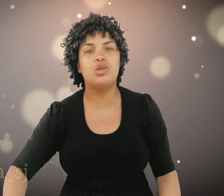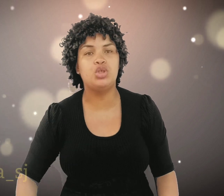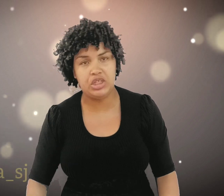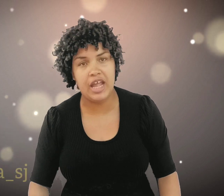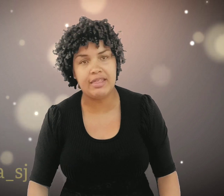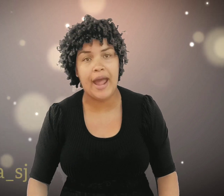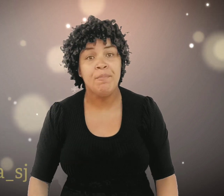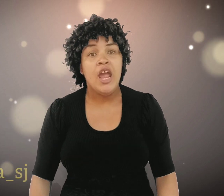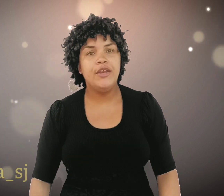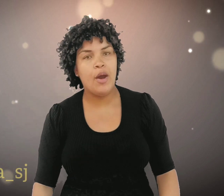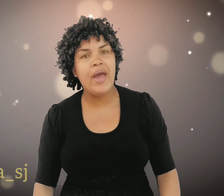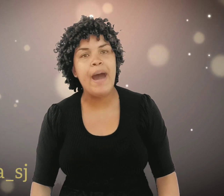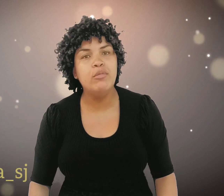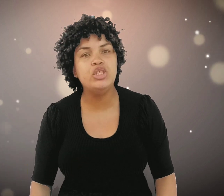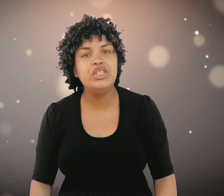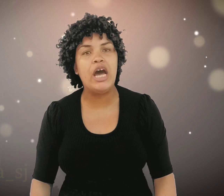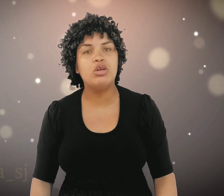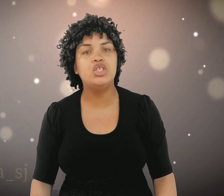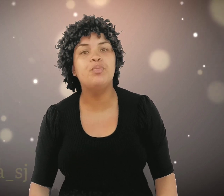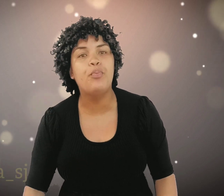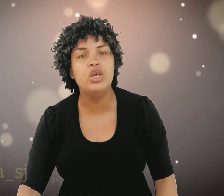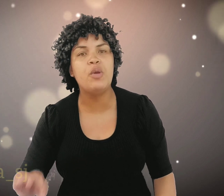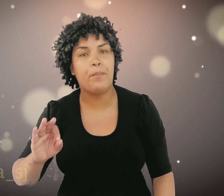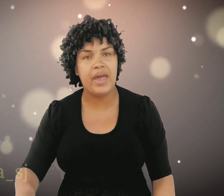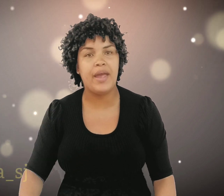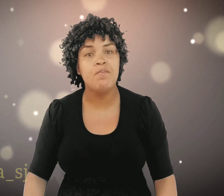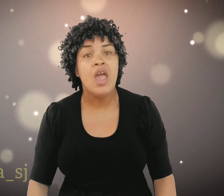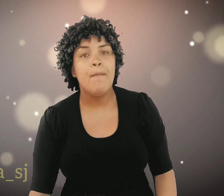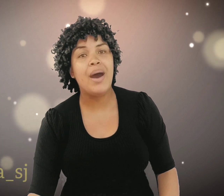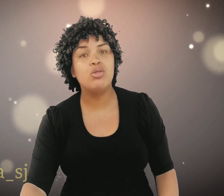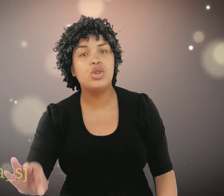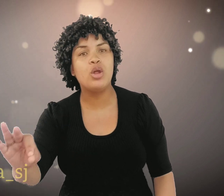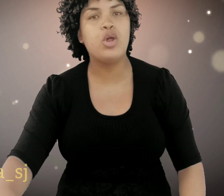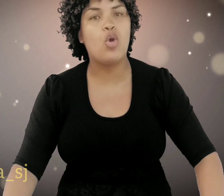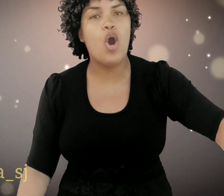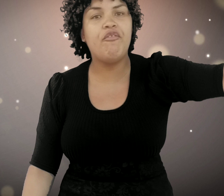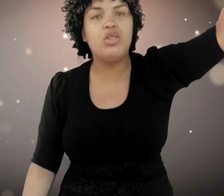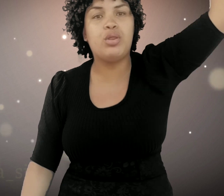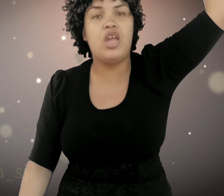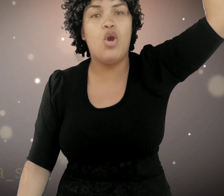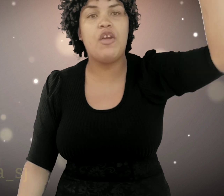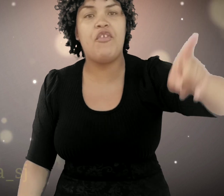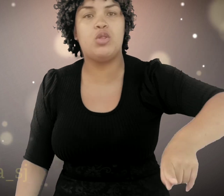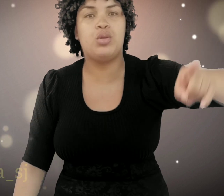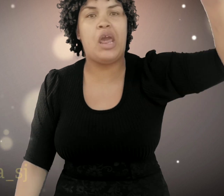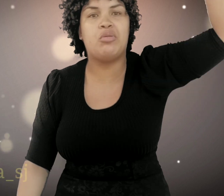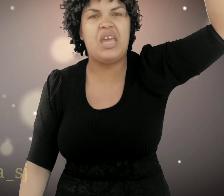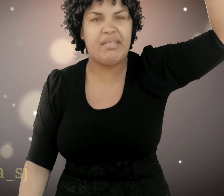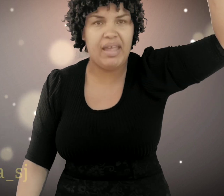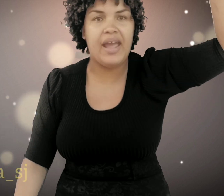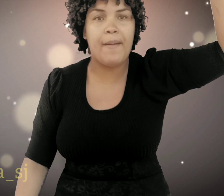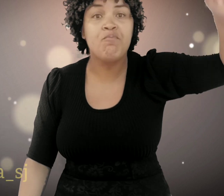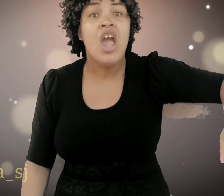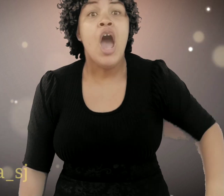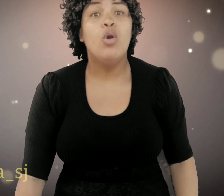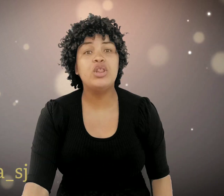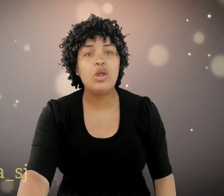sustenta. Não é a multidão que te põe de pé. Mas o teu socorro vem do Senhor que fez o céu e a terra. O teu